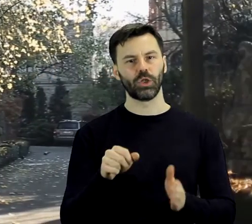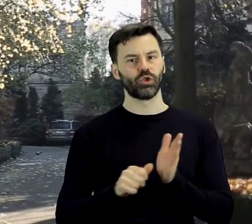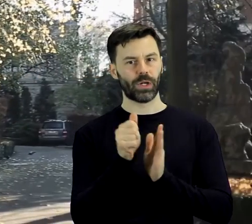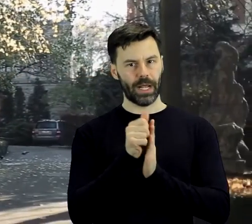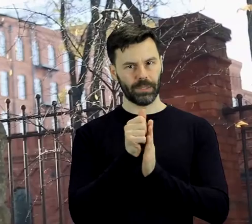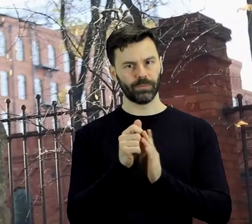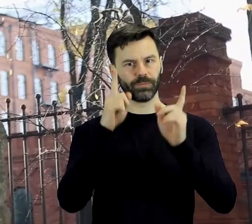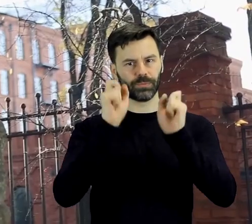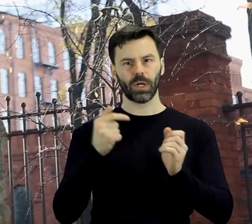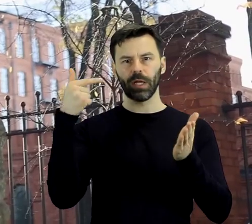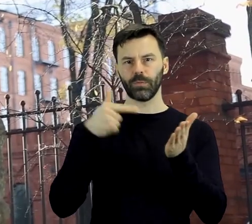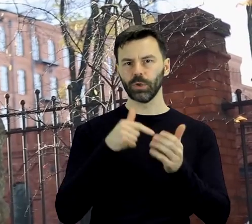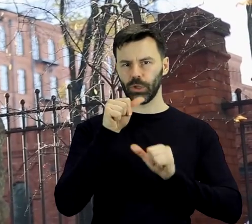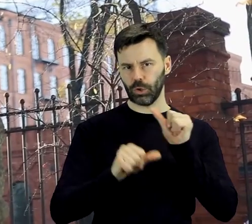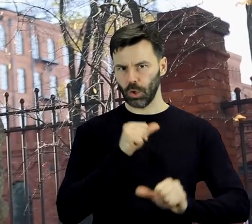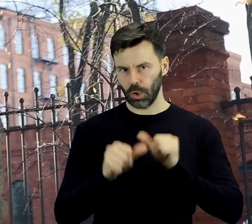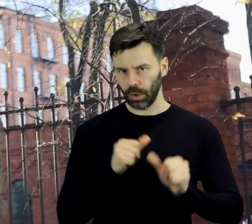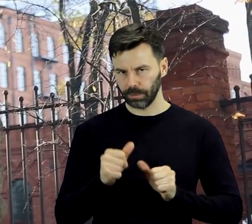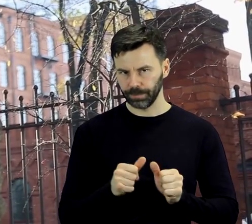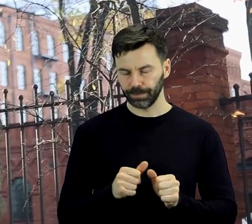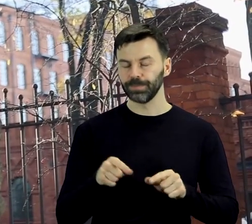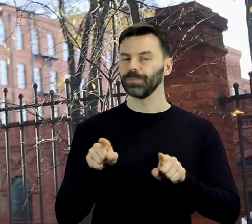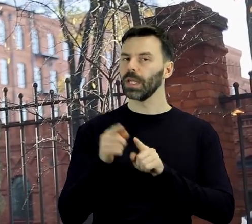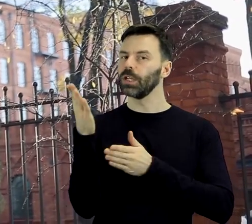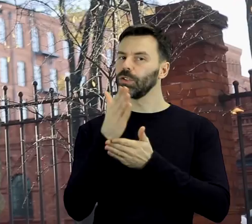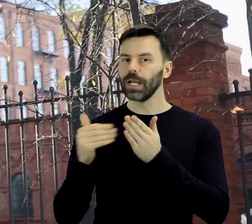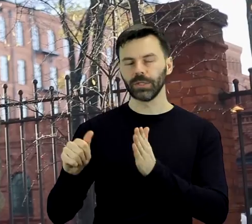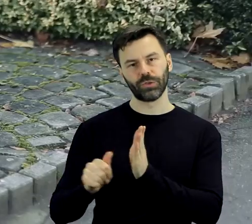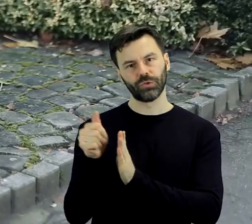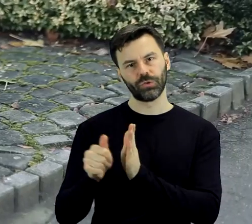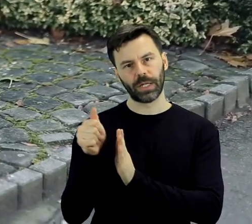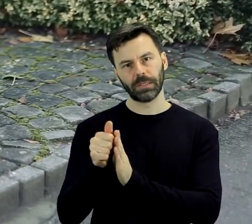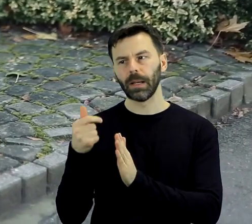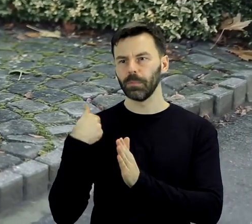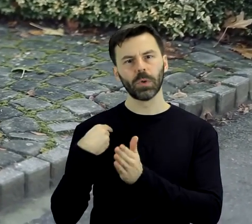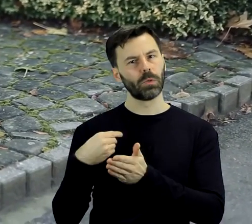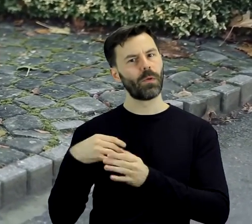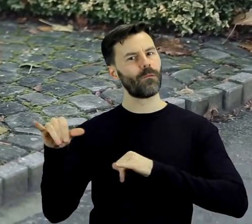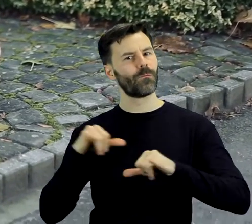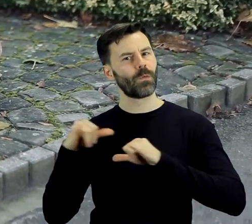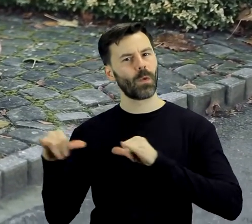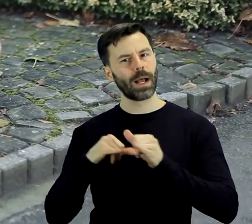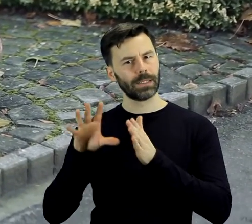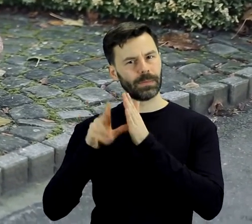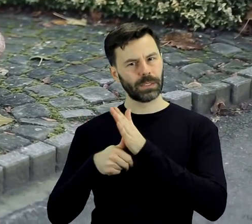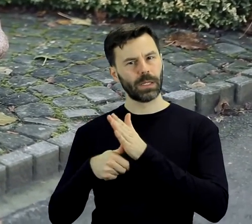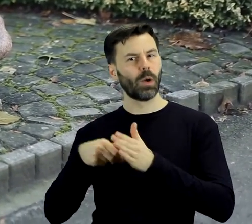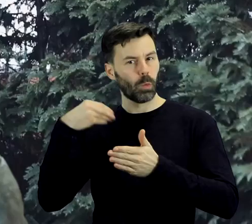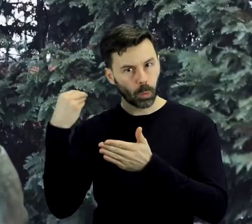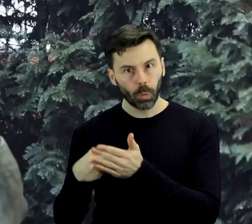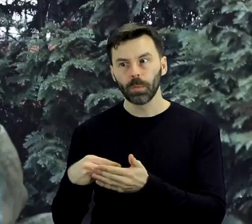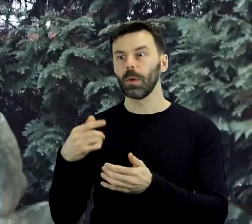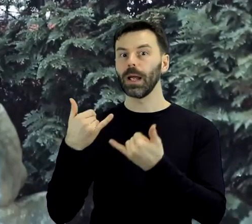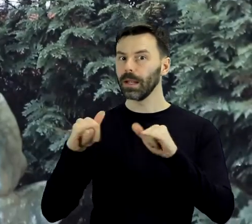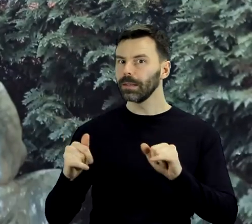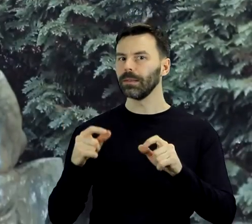roku. Część z prezentowanych dzieł została zakupiona przez władze miasta Łodzi, inne powstały w ramach projektu